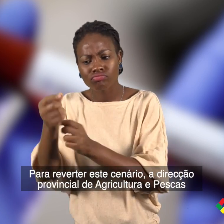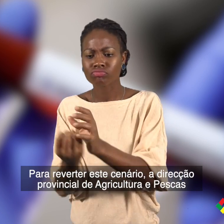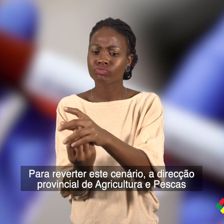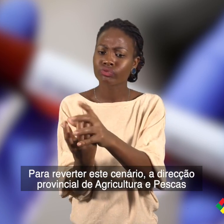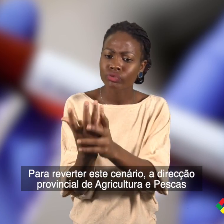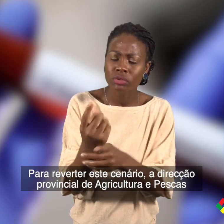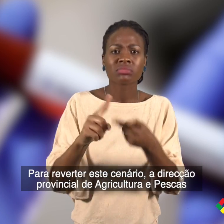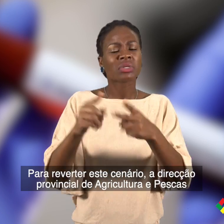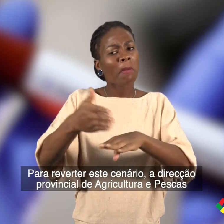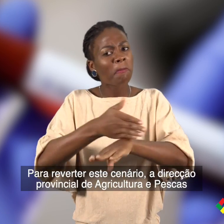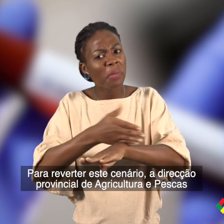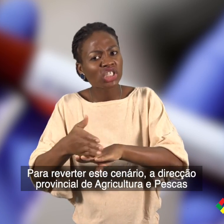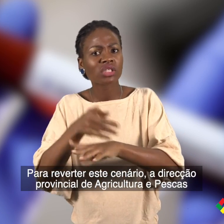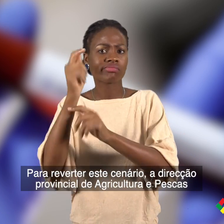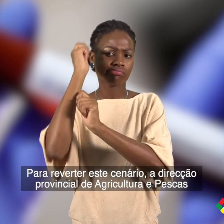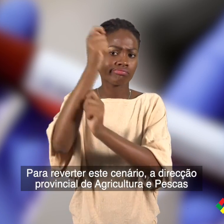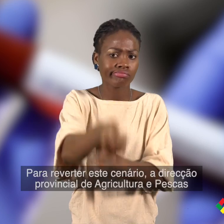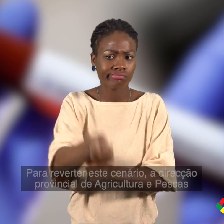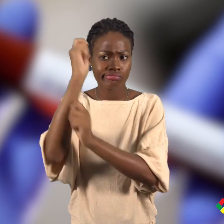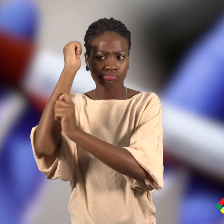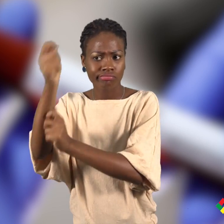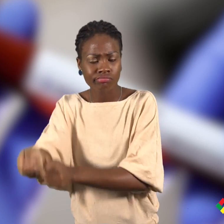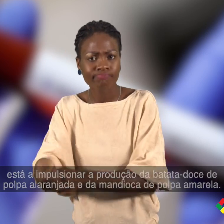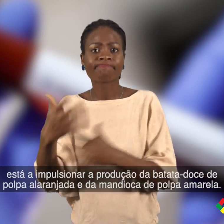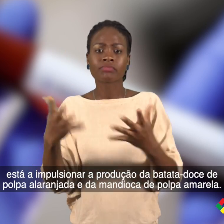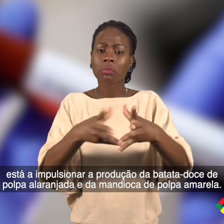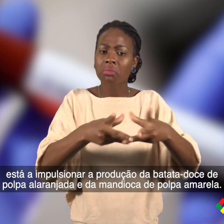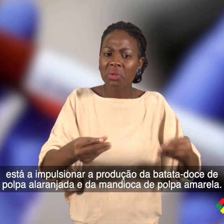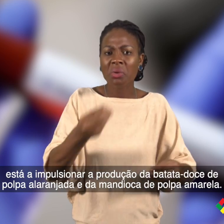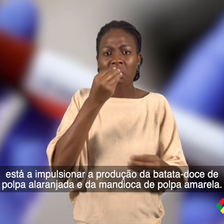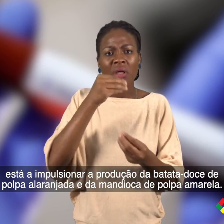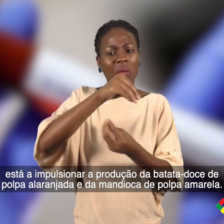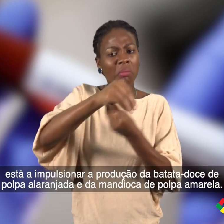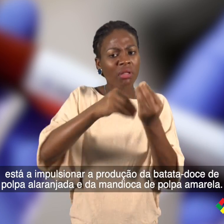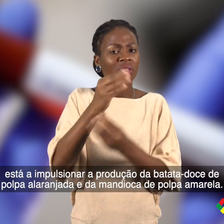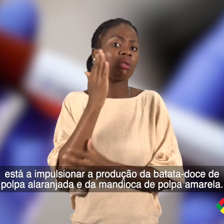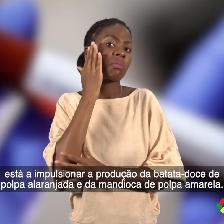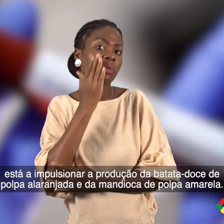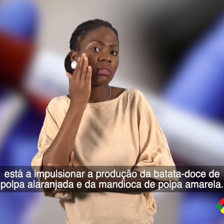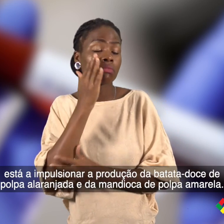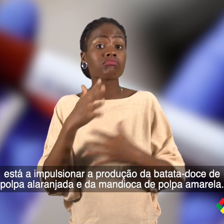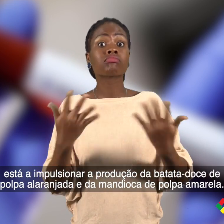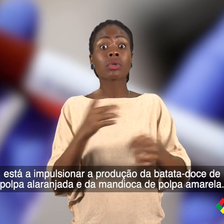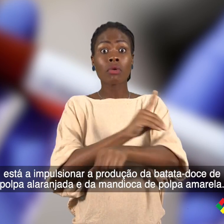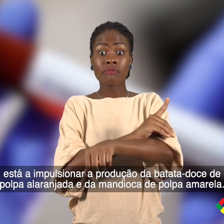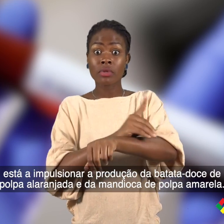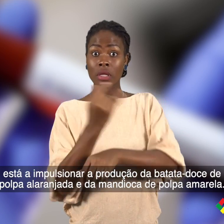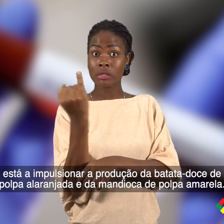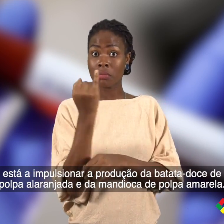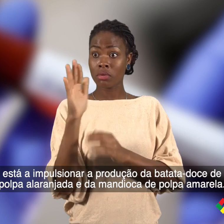Direção Proficial de Agricultura e Pescas está a impulsionar a produção da batata doce de polpa alaranjada e